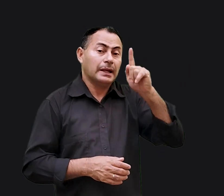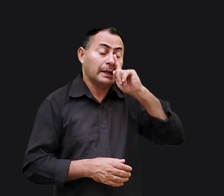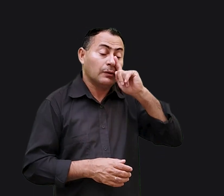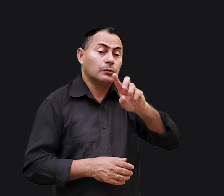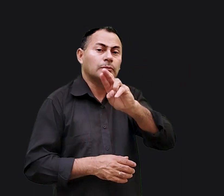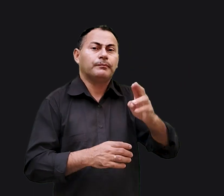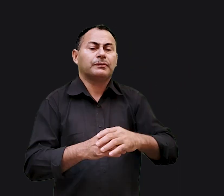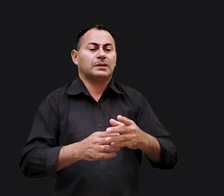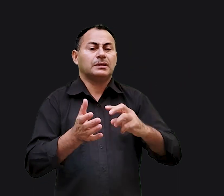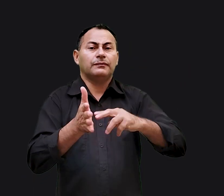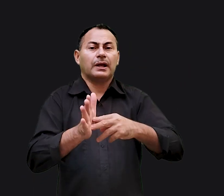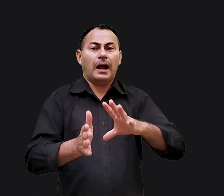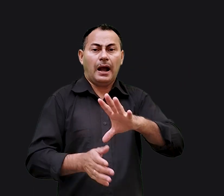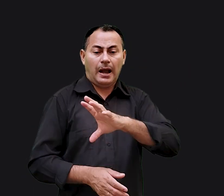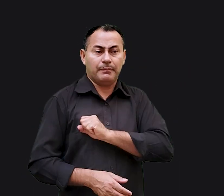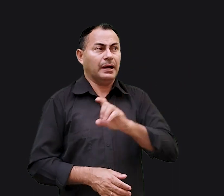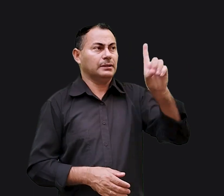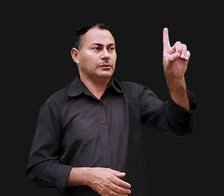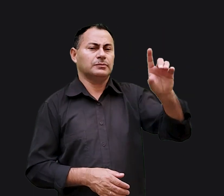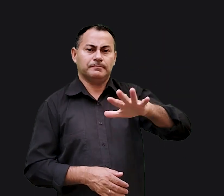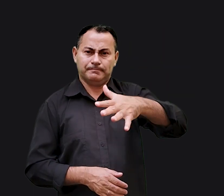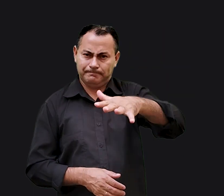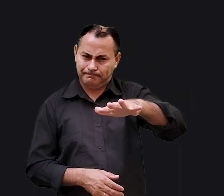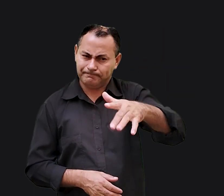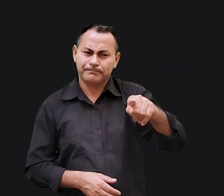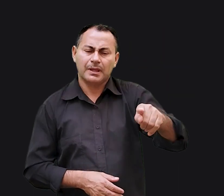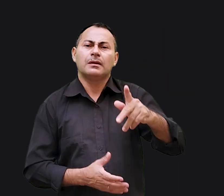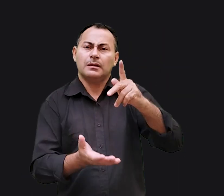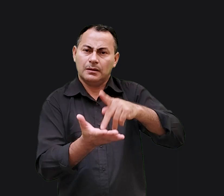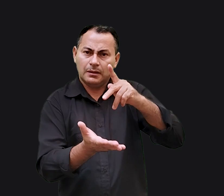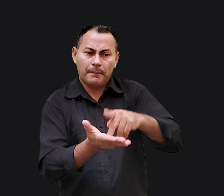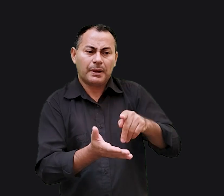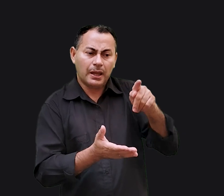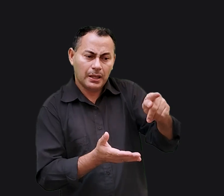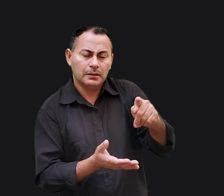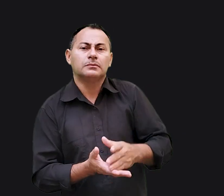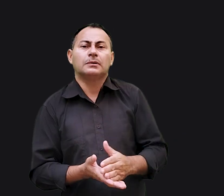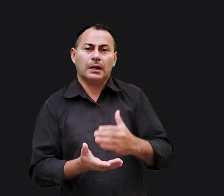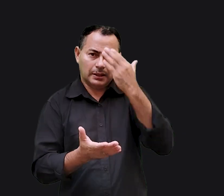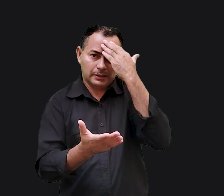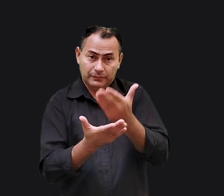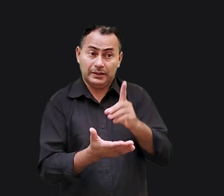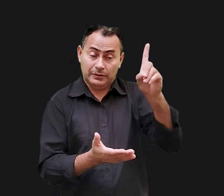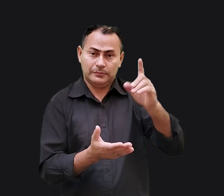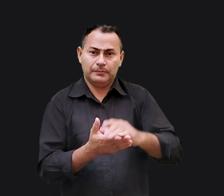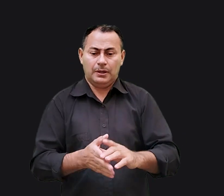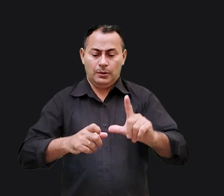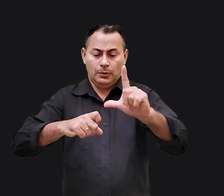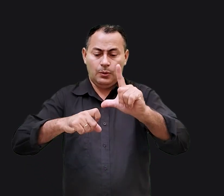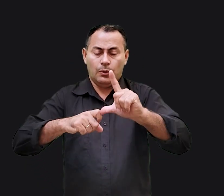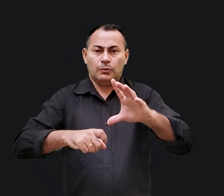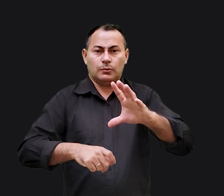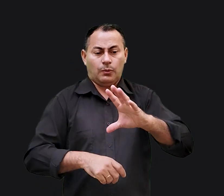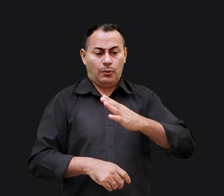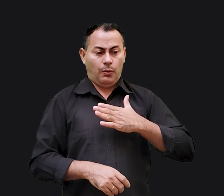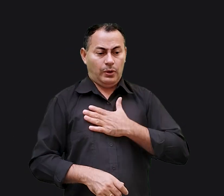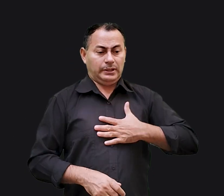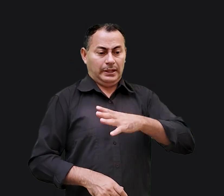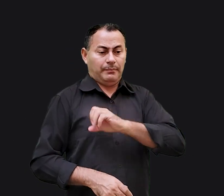Seu nome significa que ama a Deus, o que provavelmente era verdade para ele. Lucas também devia amá-lo, afinal